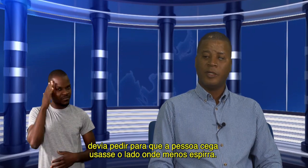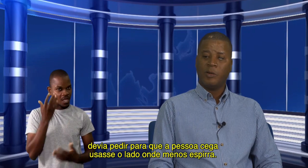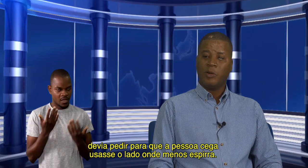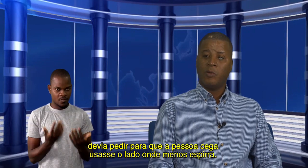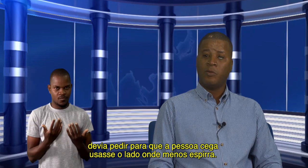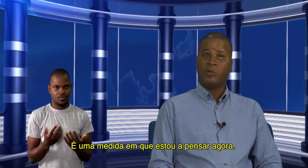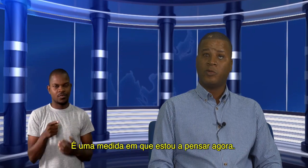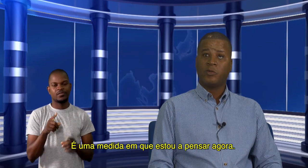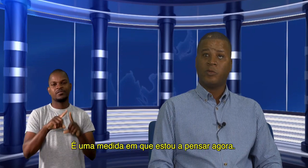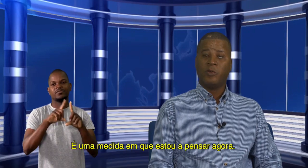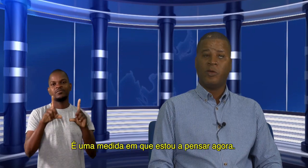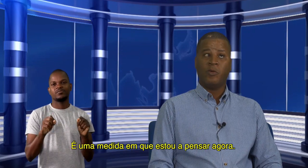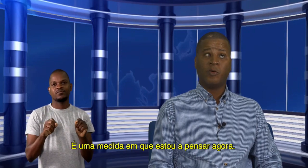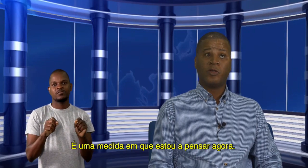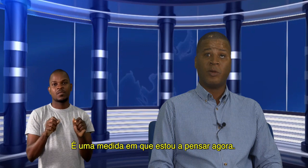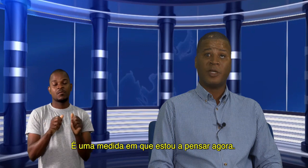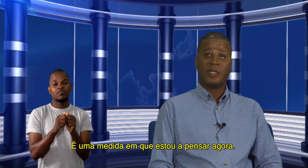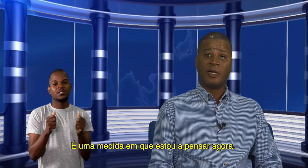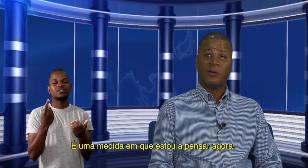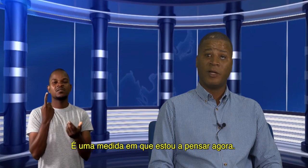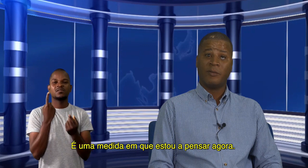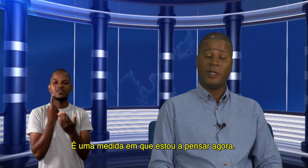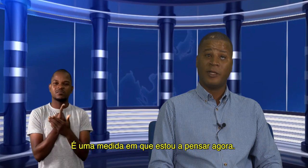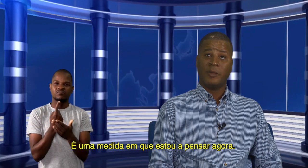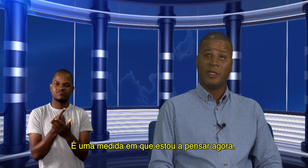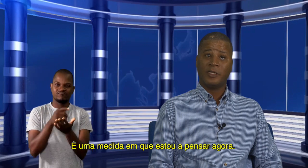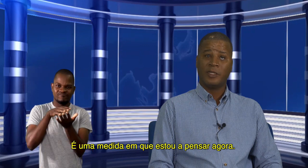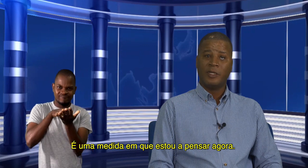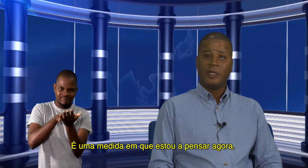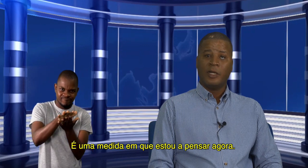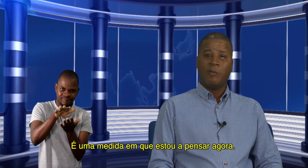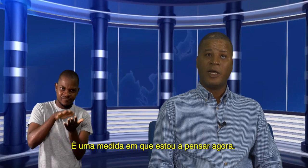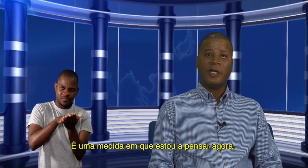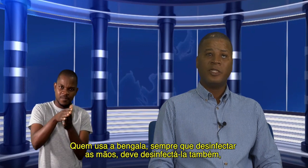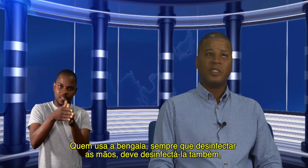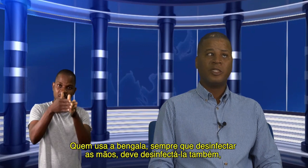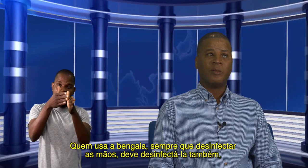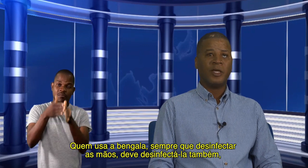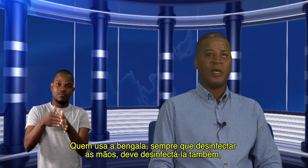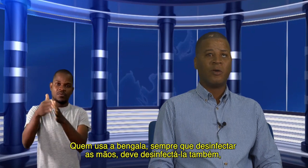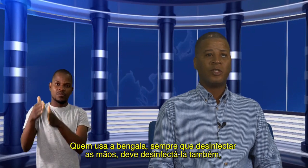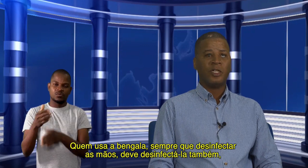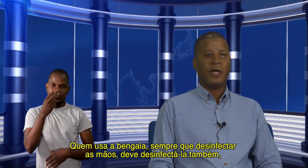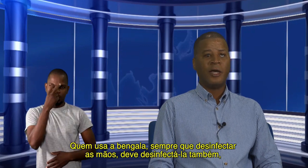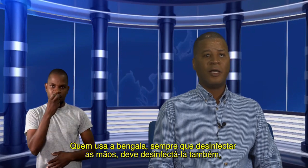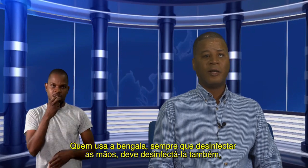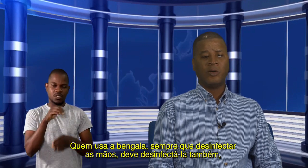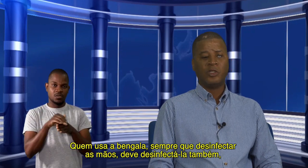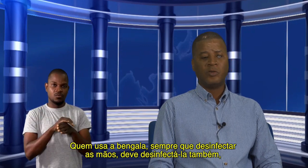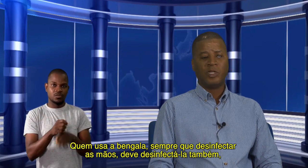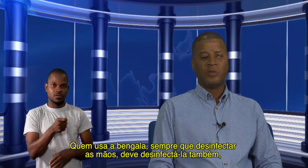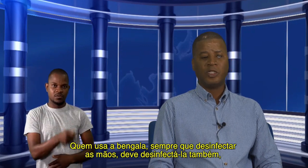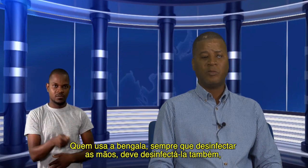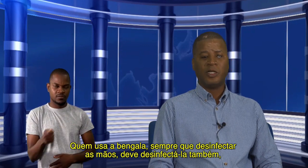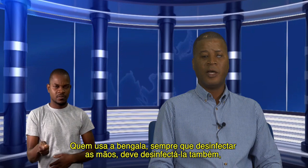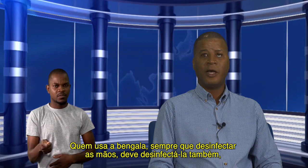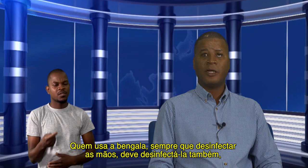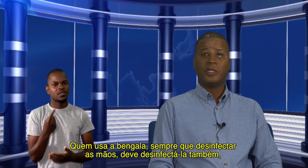É um dos... é o que estou a pensar agora imediatamente. Mas, também aconselhar, nós que usamos as bingalas,